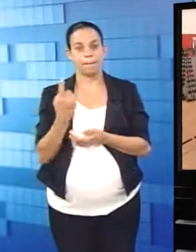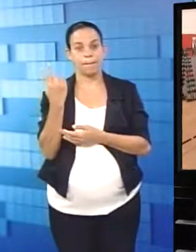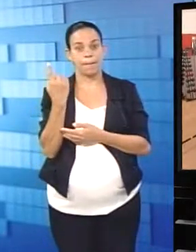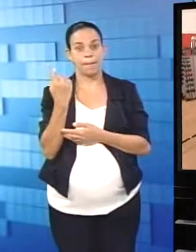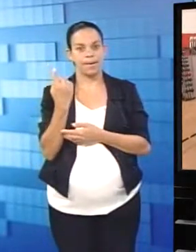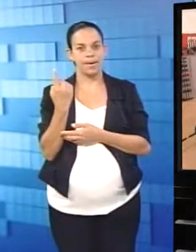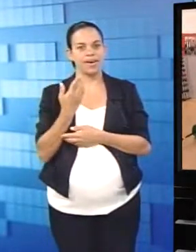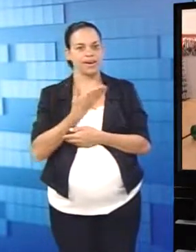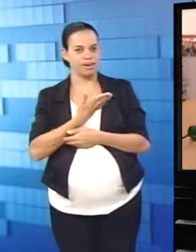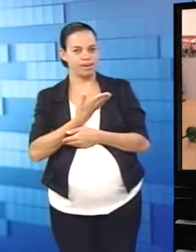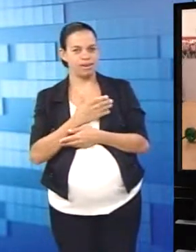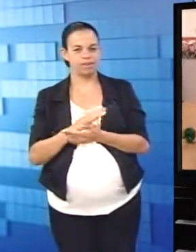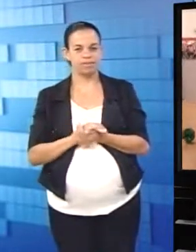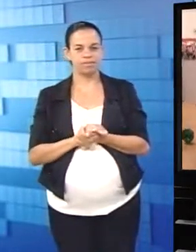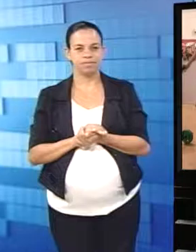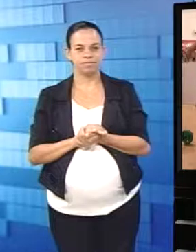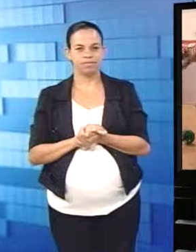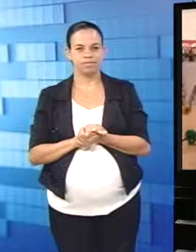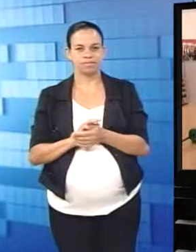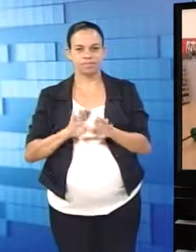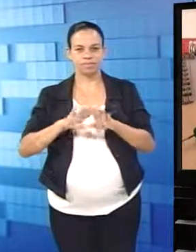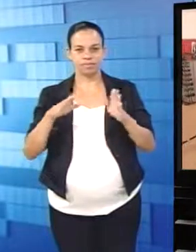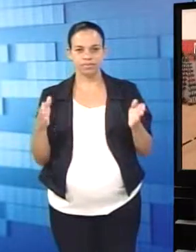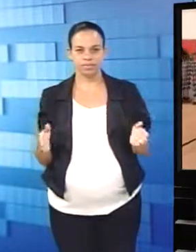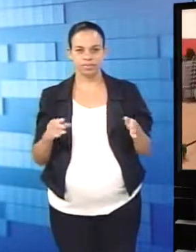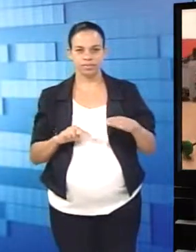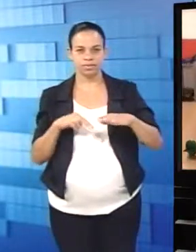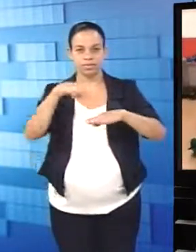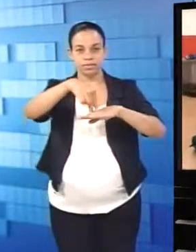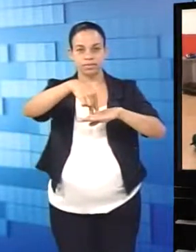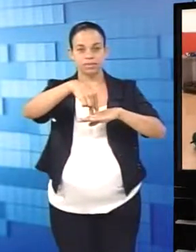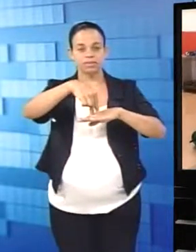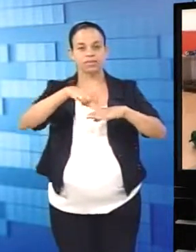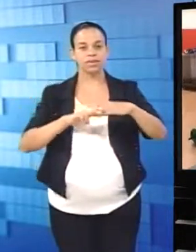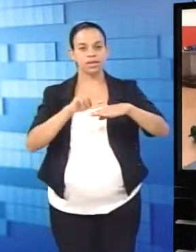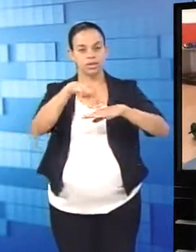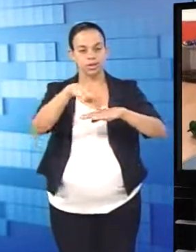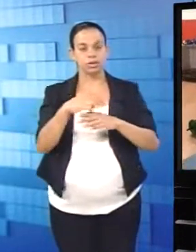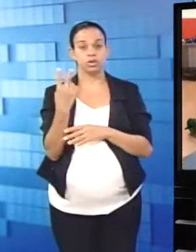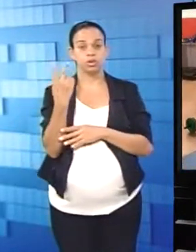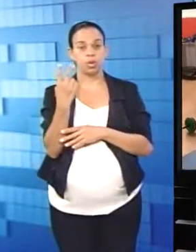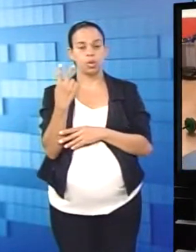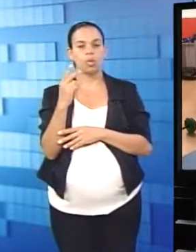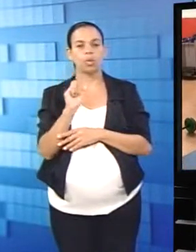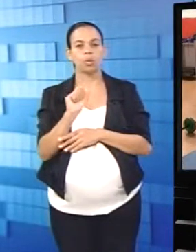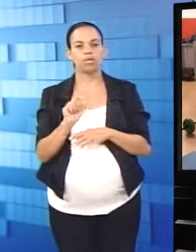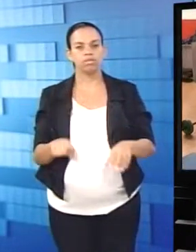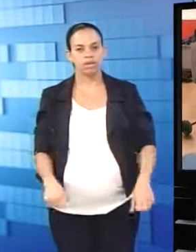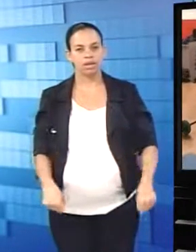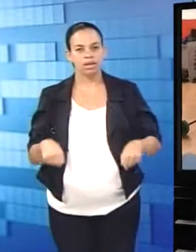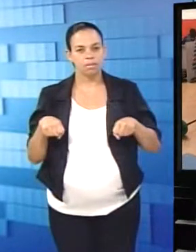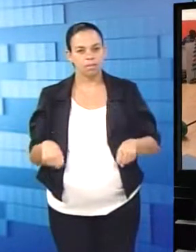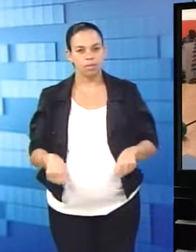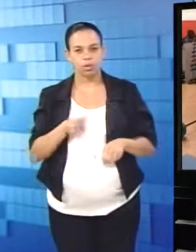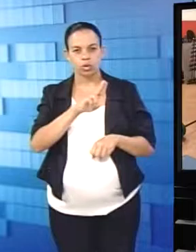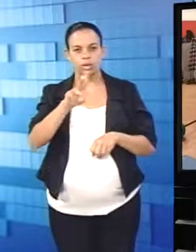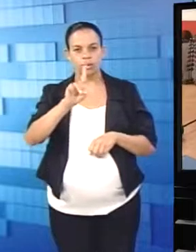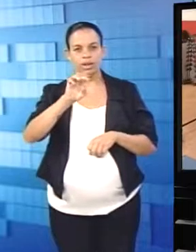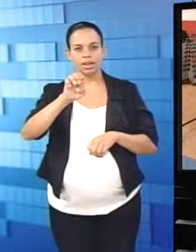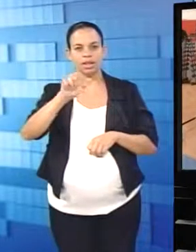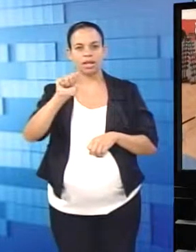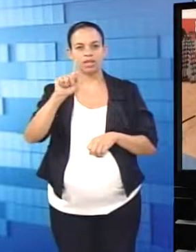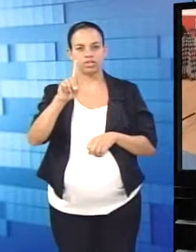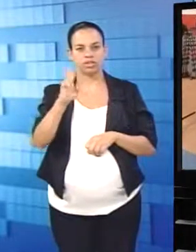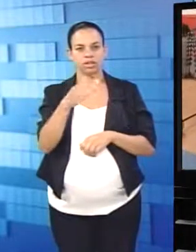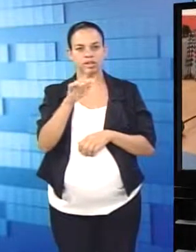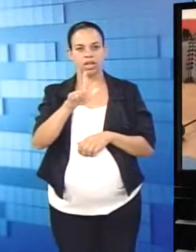Boa. Esse é o primeiro exercício, que é o salto na plataforma, o boxe de ânimo. No segundo, vamos pro levantamento terra, que